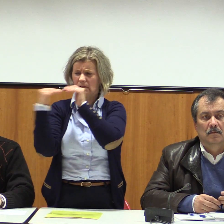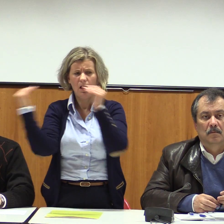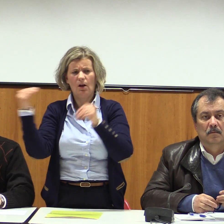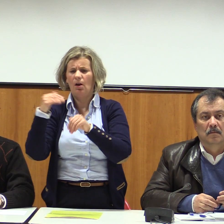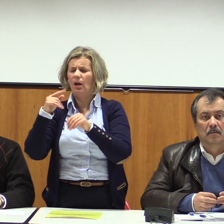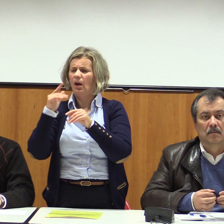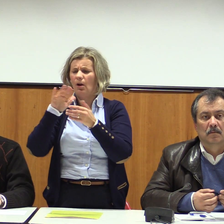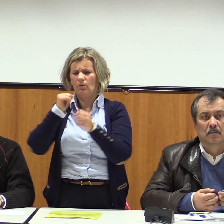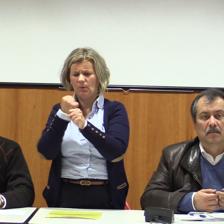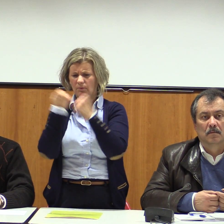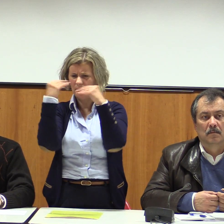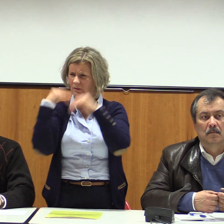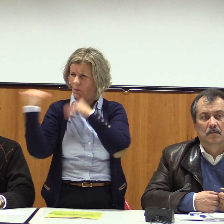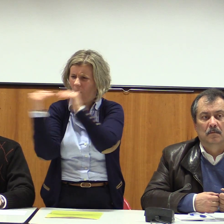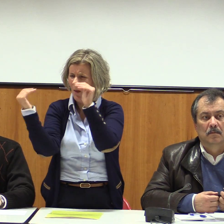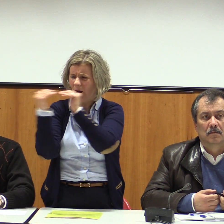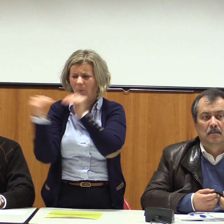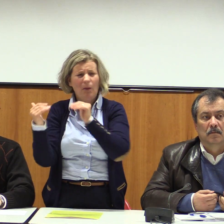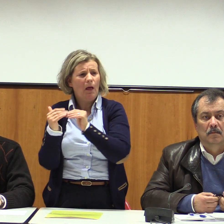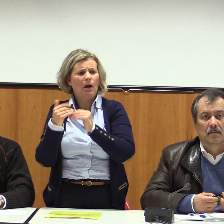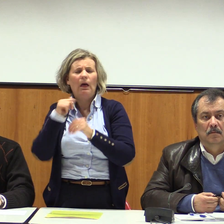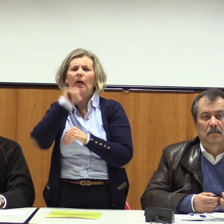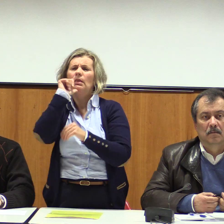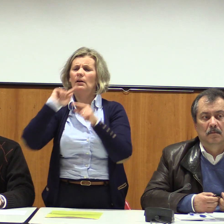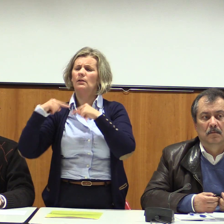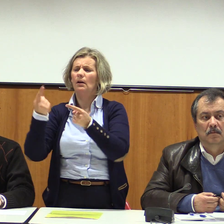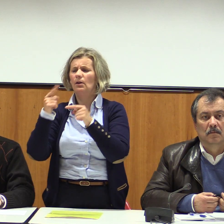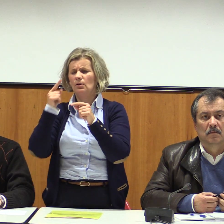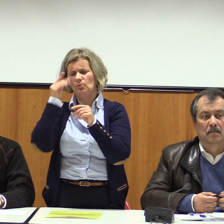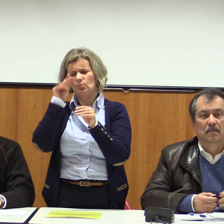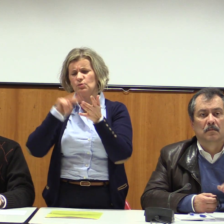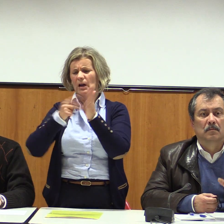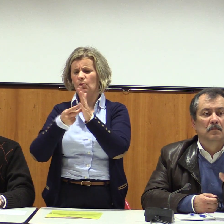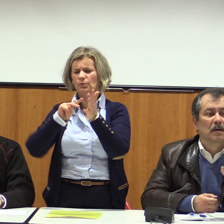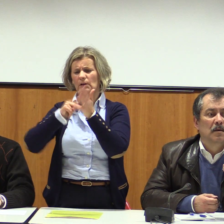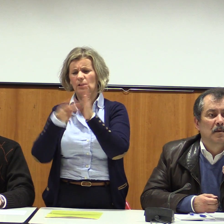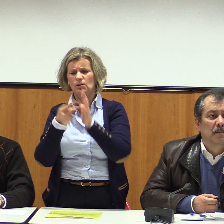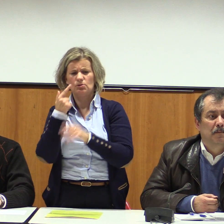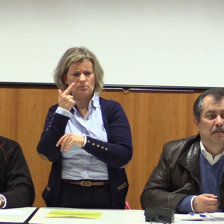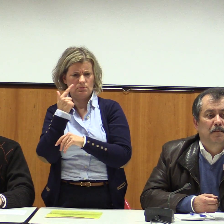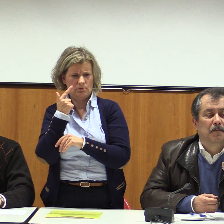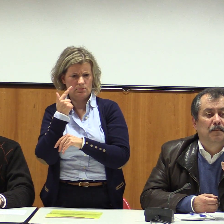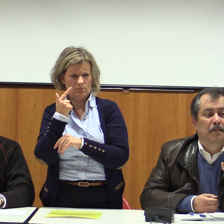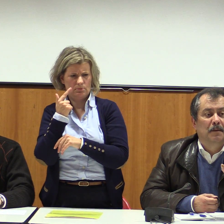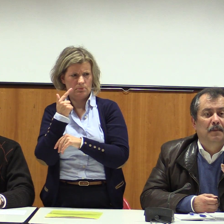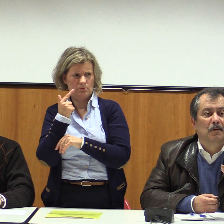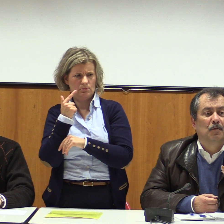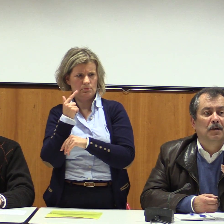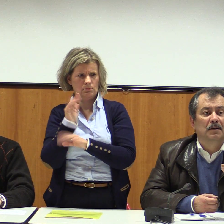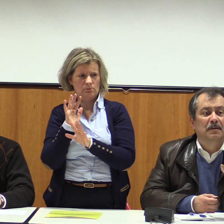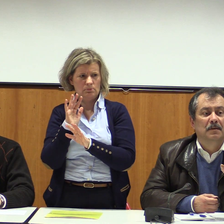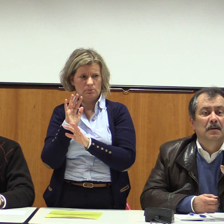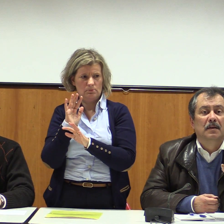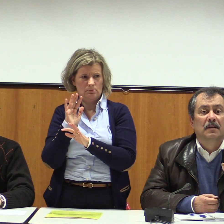portanto, não estamos a igualdade perante os restantes professores, apesar de lecionarmos exatamente como os outros lecionam. E somos considerados técnicos